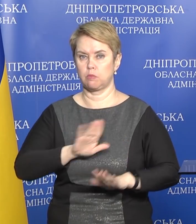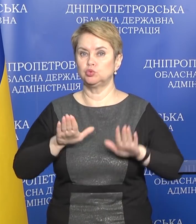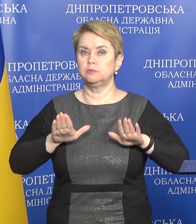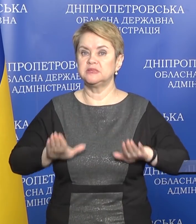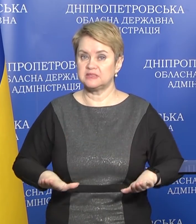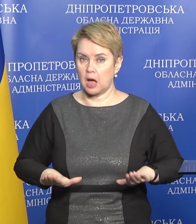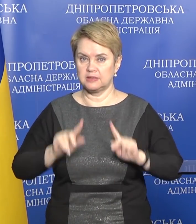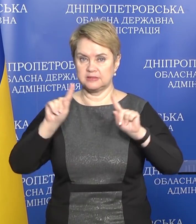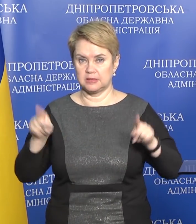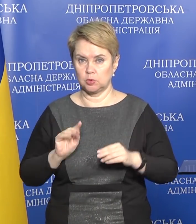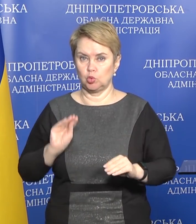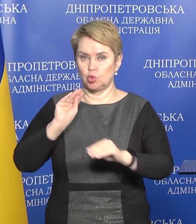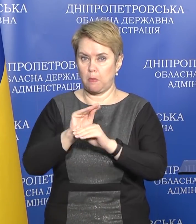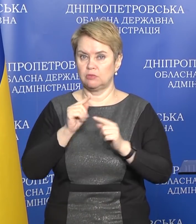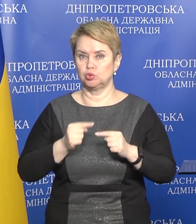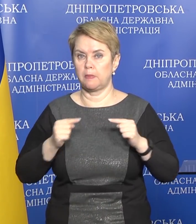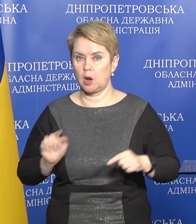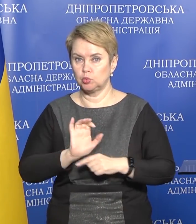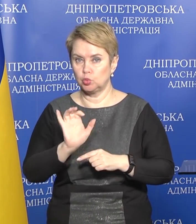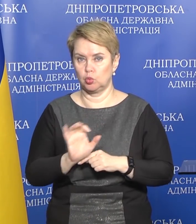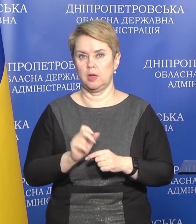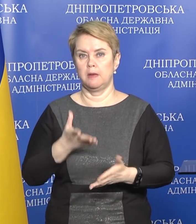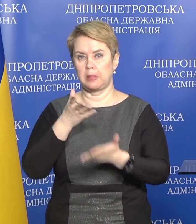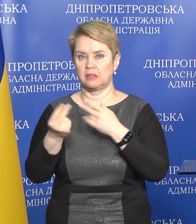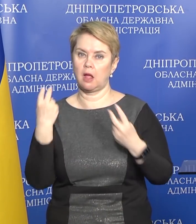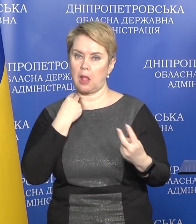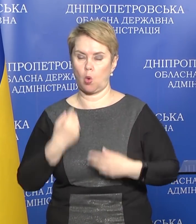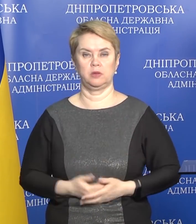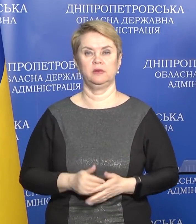местах, создавая добавочный продукт, платя налоги. Спасибо. У меня все.